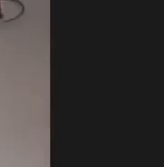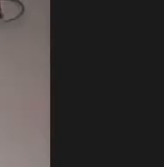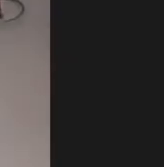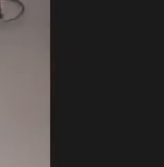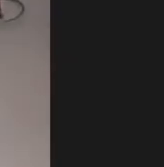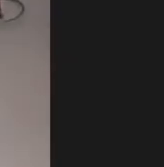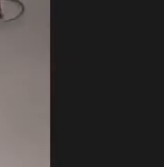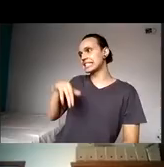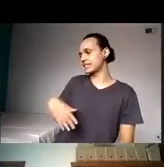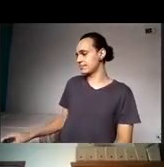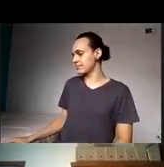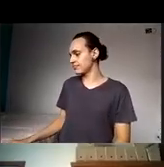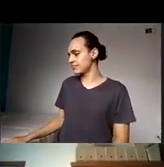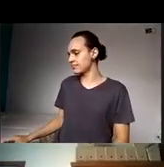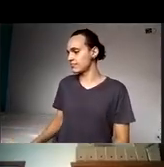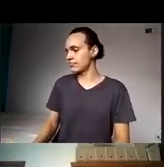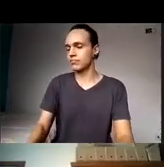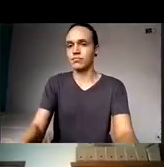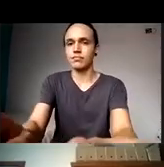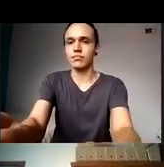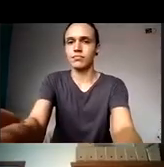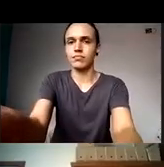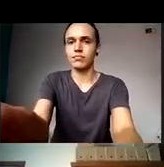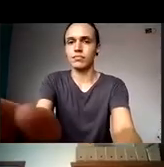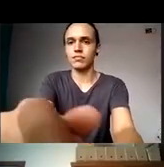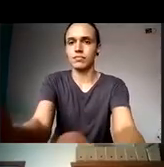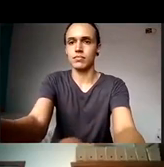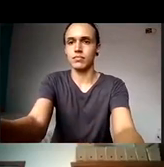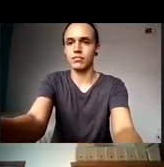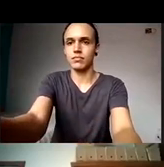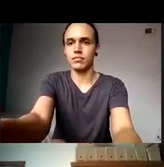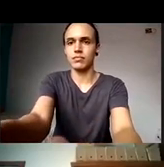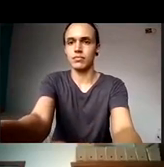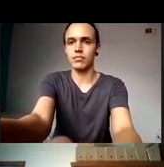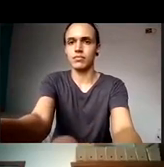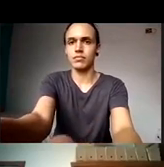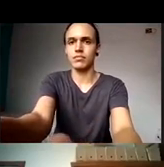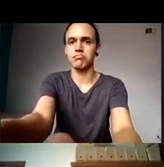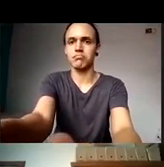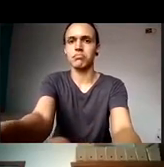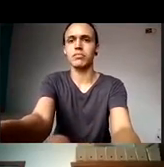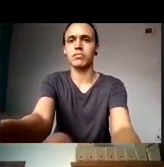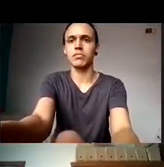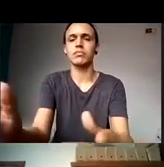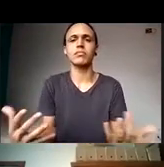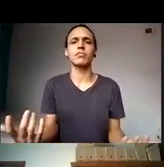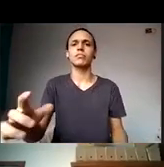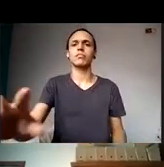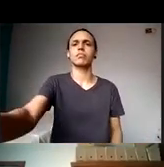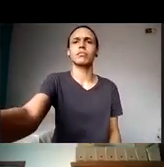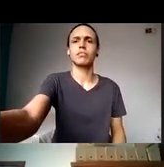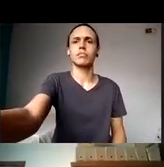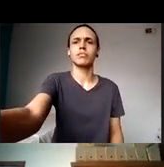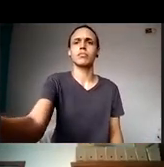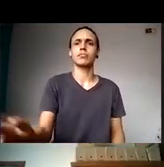eu acho que vai facilitar. Eu vou falar um pouquinho da criação do comitê, como começou o comitê. Na verdade, a Fiocruz